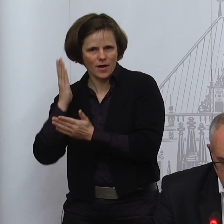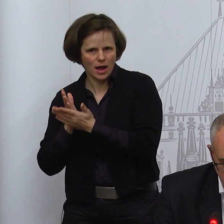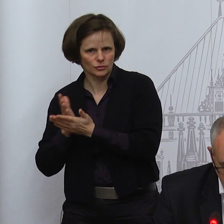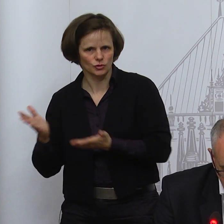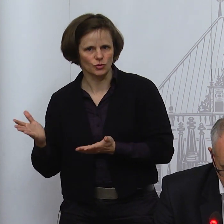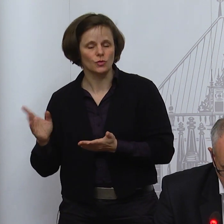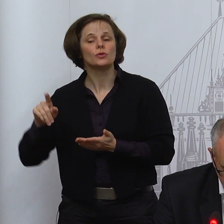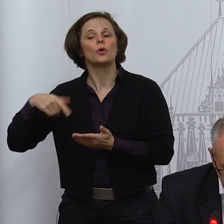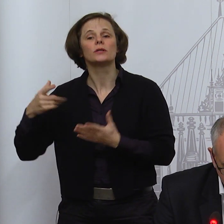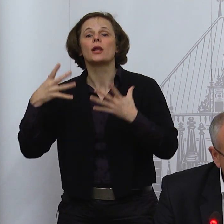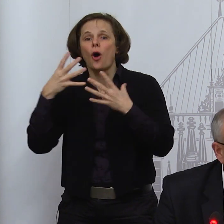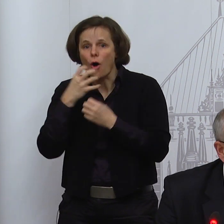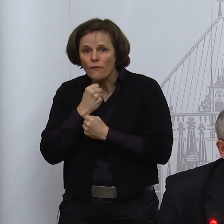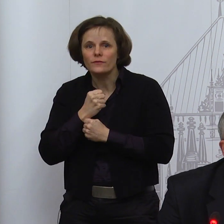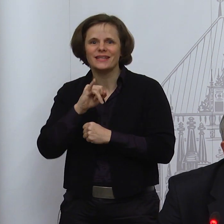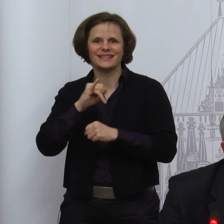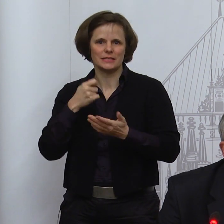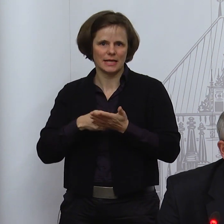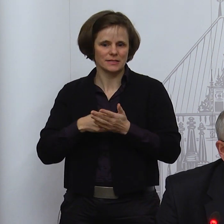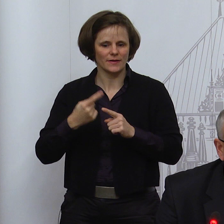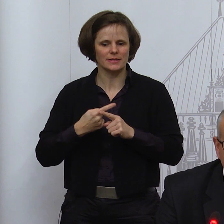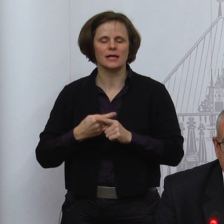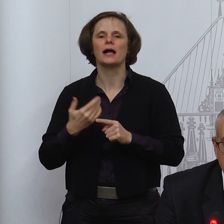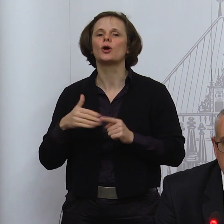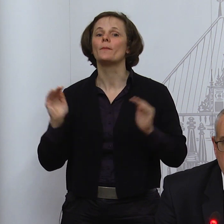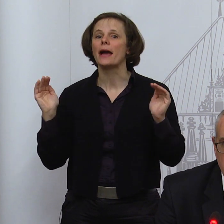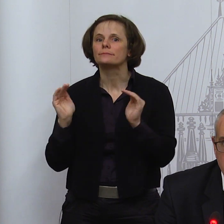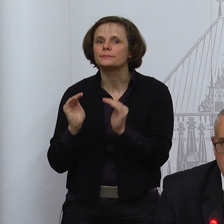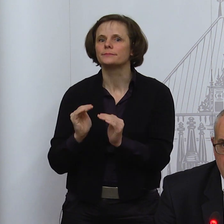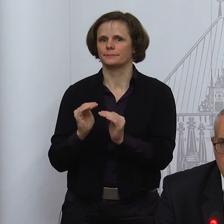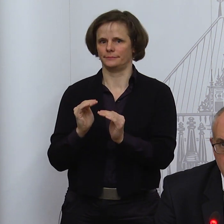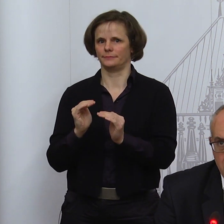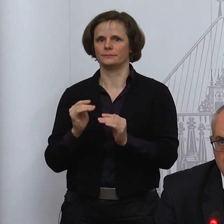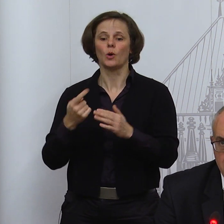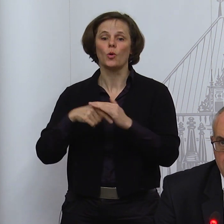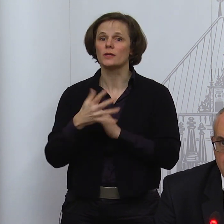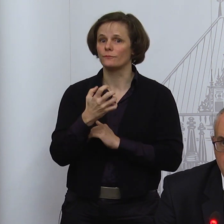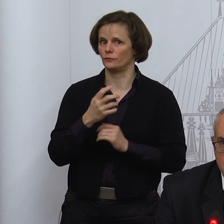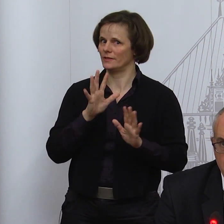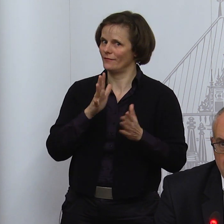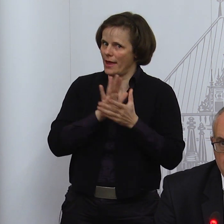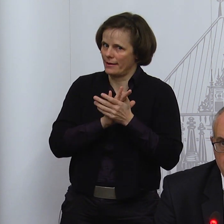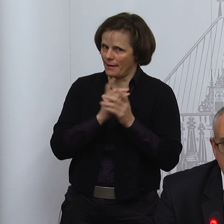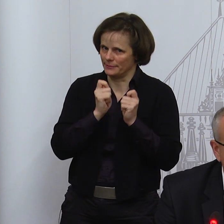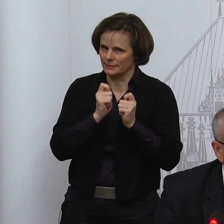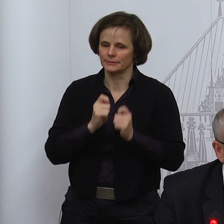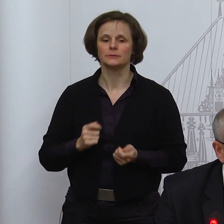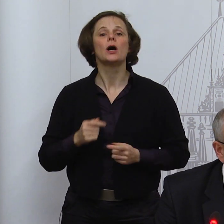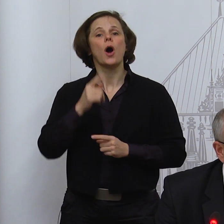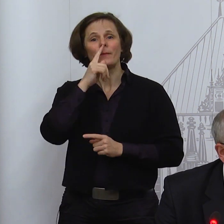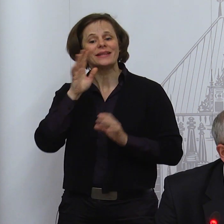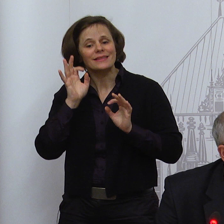an der 50er-Grenze. Und damit das klappt, können die Maßnahmen jetzt leider nicht beendet werden.